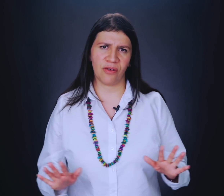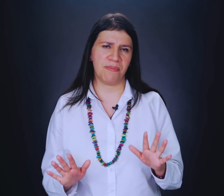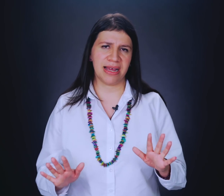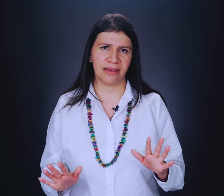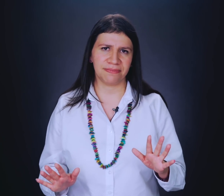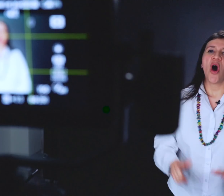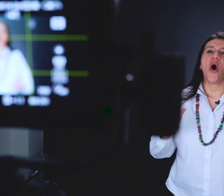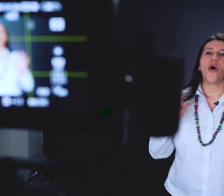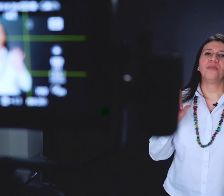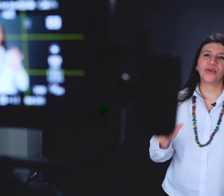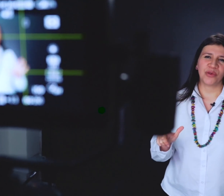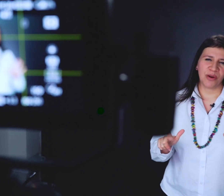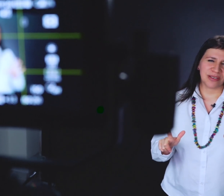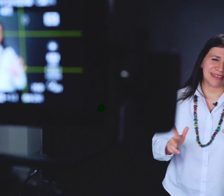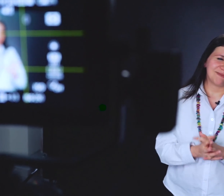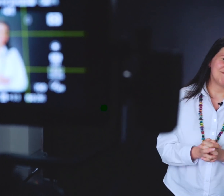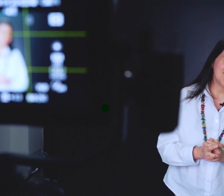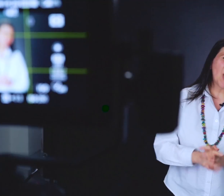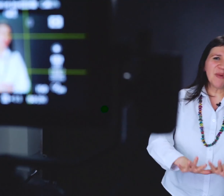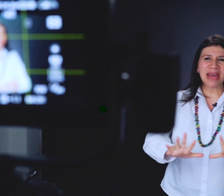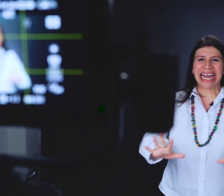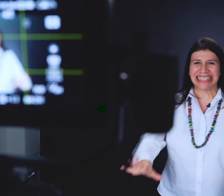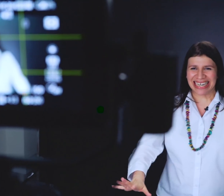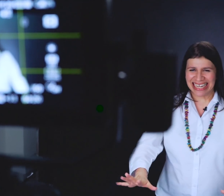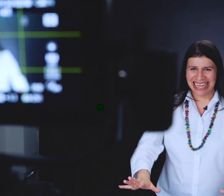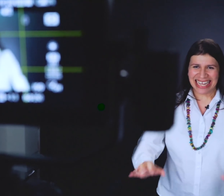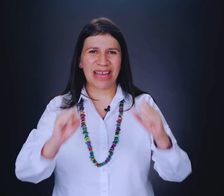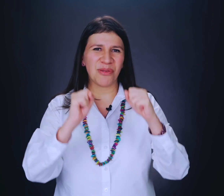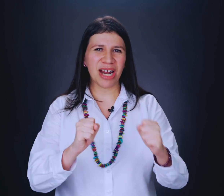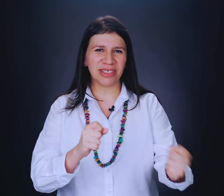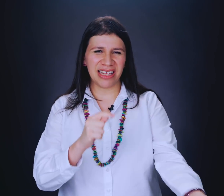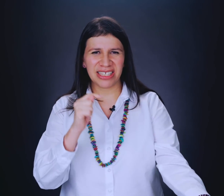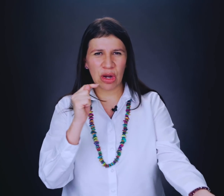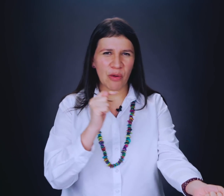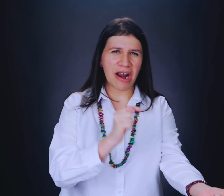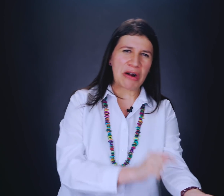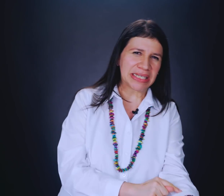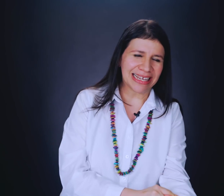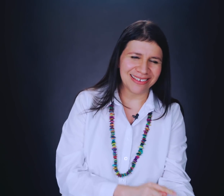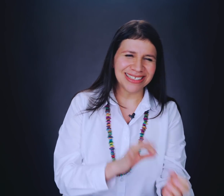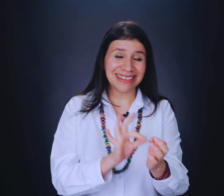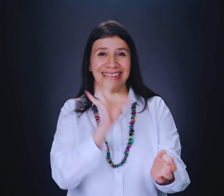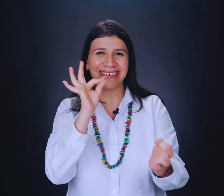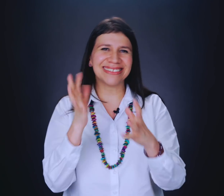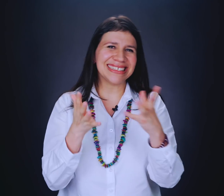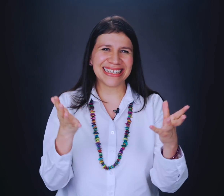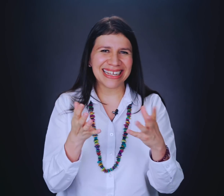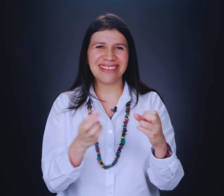complicado. Punto número 7. ¿Cómo me encantaría que pudiéramos tener así como un reset, no? Así, clic, ustedes han tenido